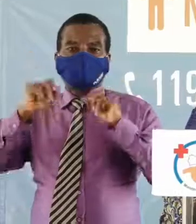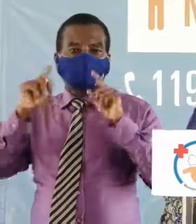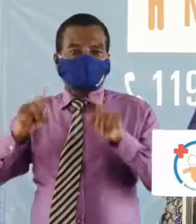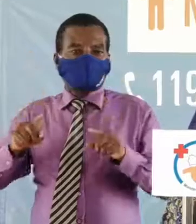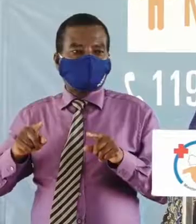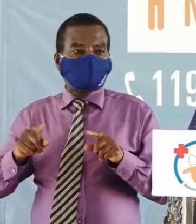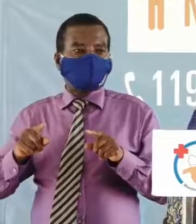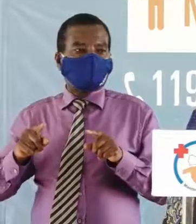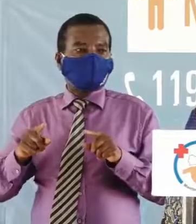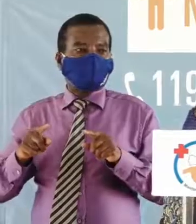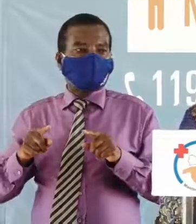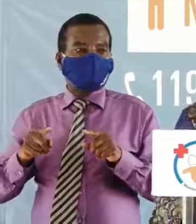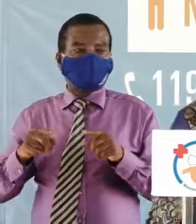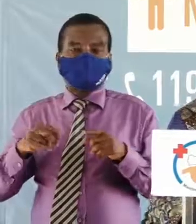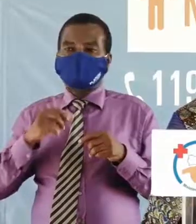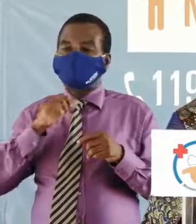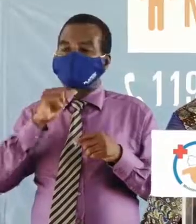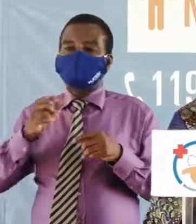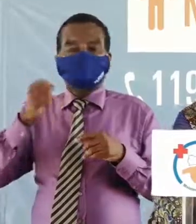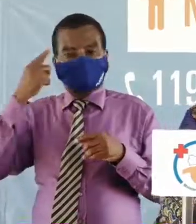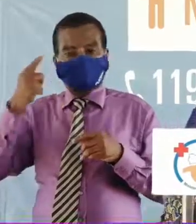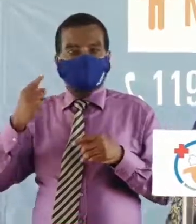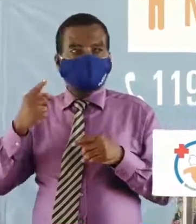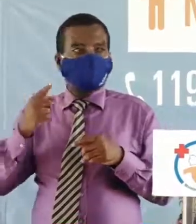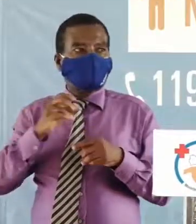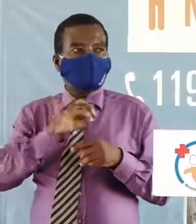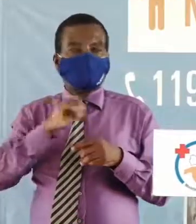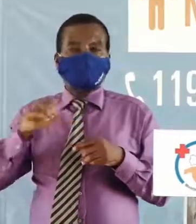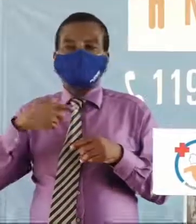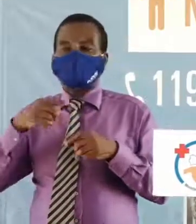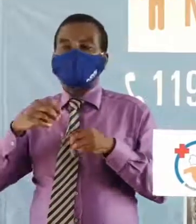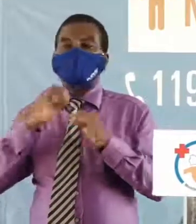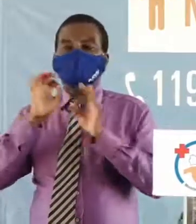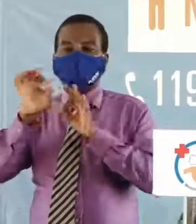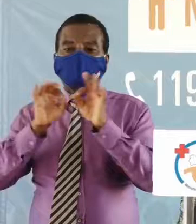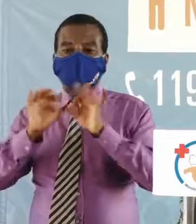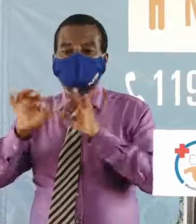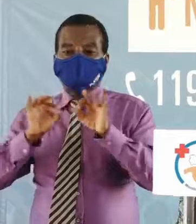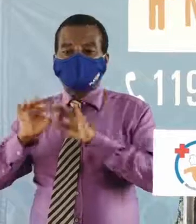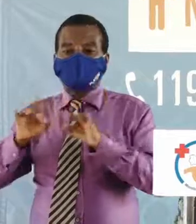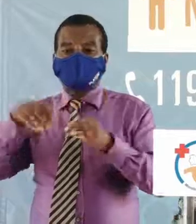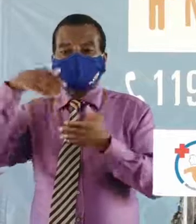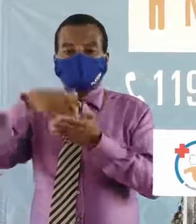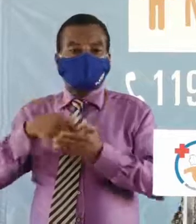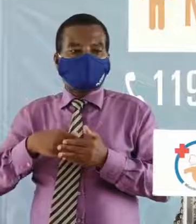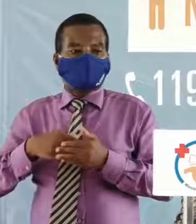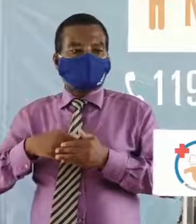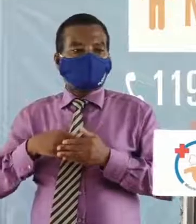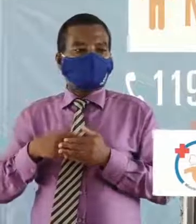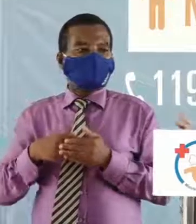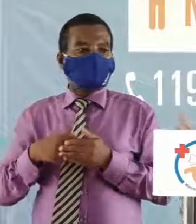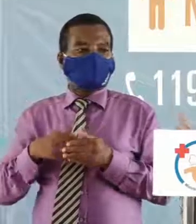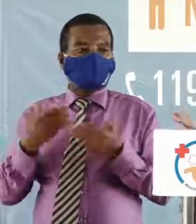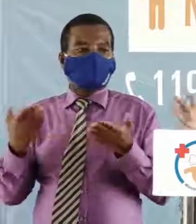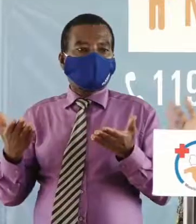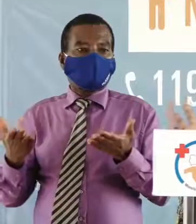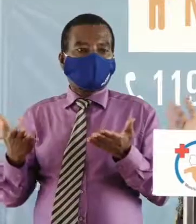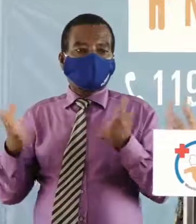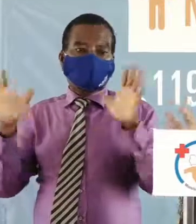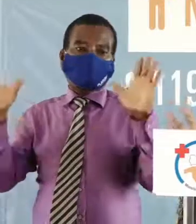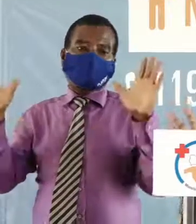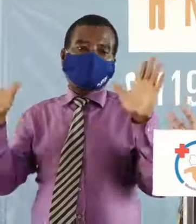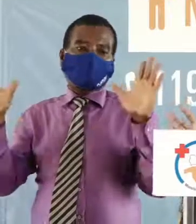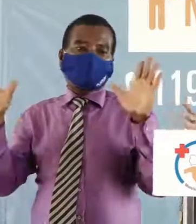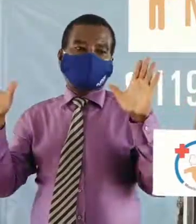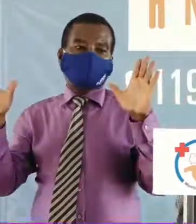l'internaute n'a pas compris on va lui réexpliquer comment ça fonctionne vous voyez mes mains sont là